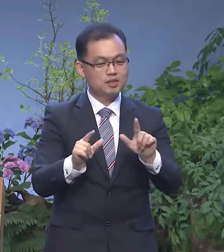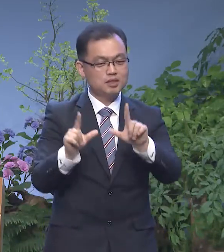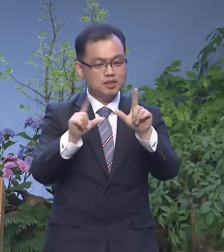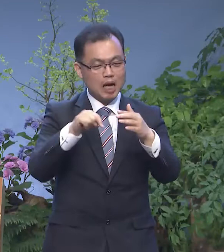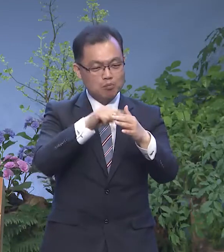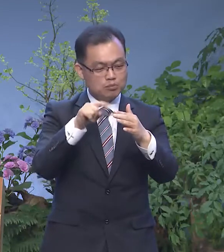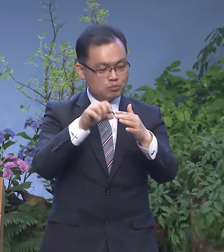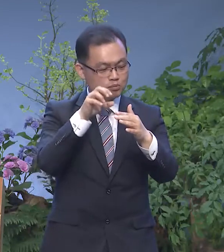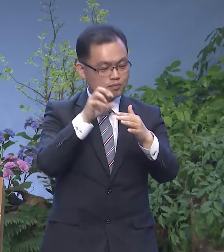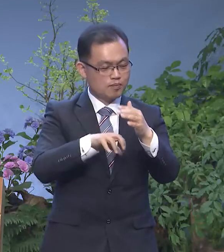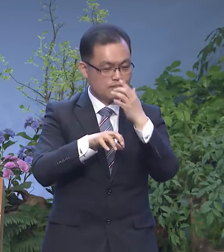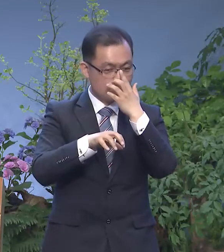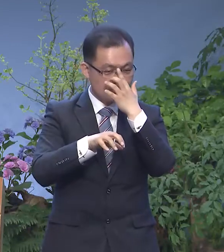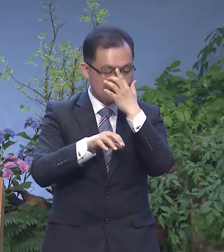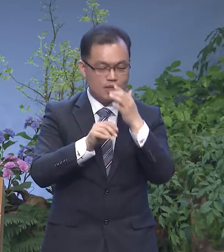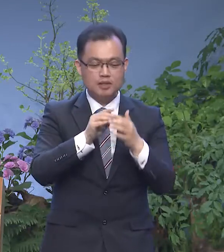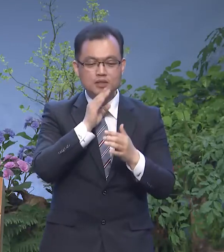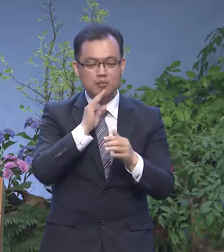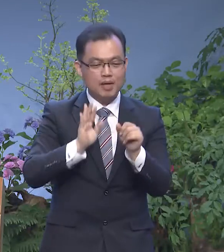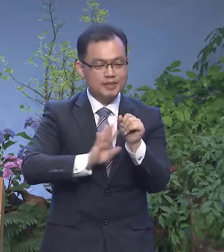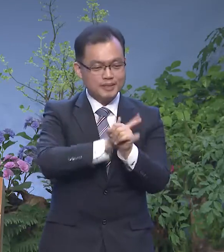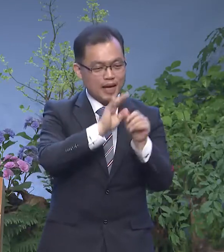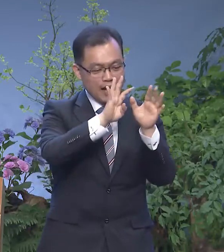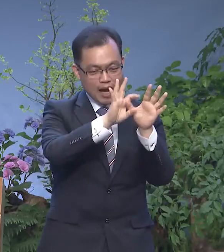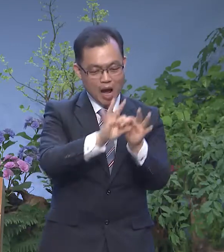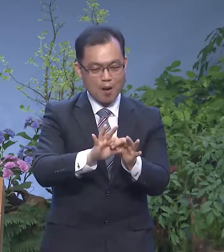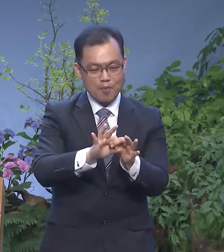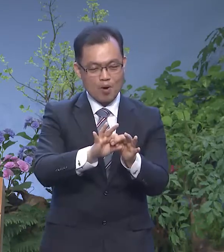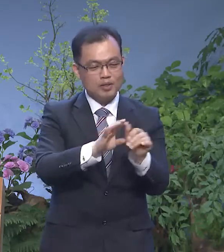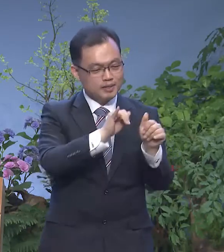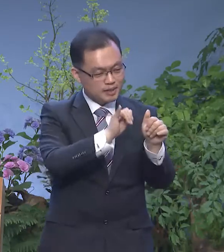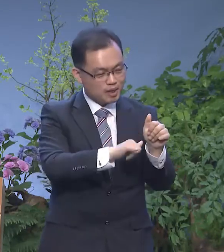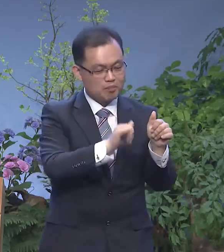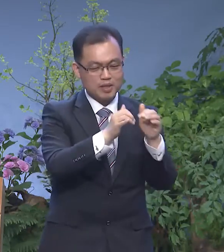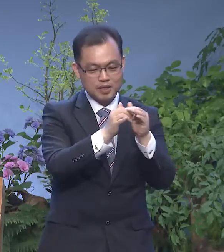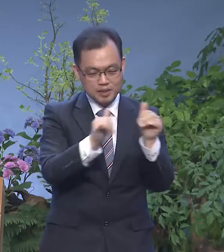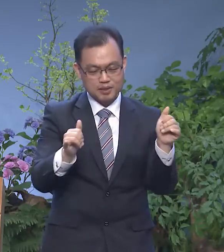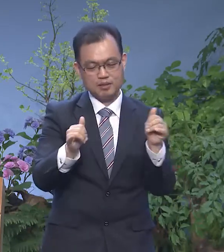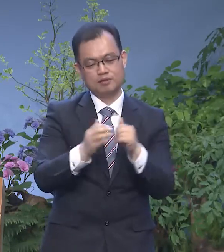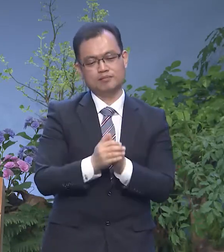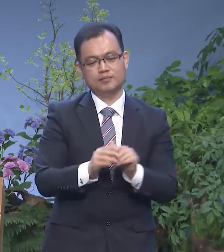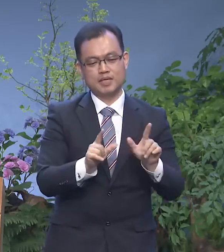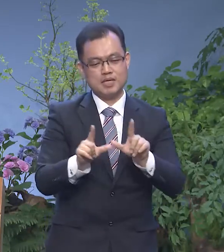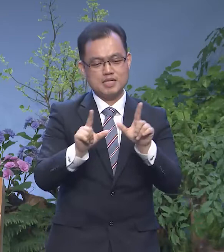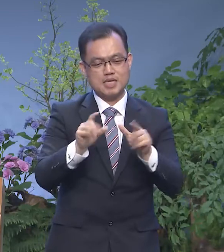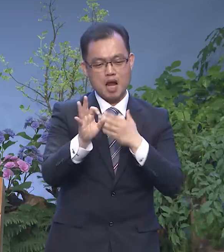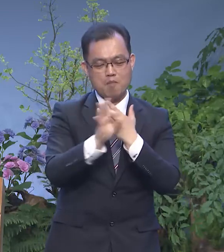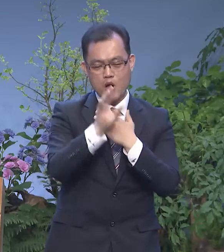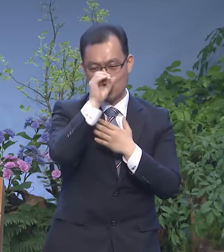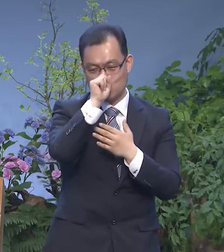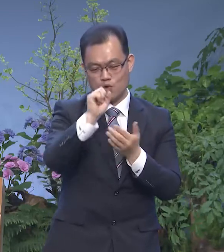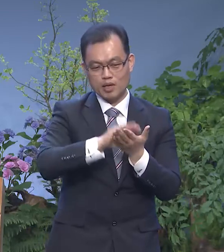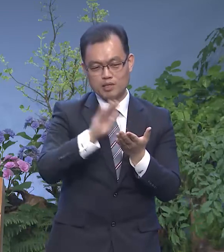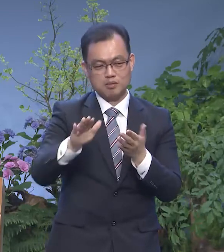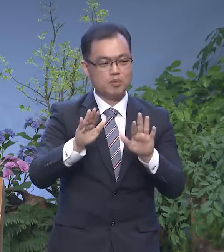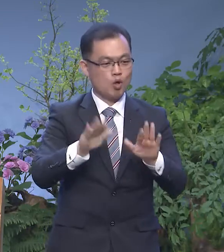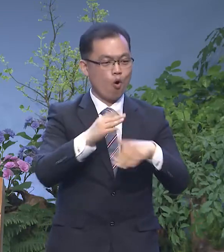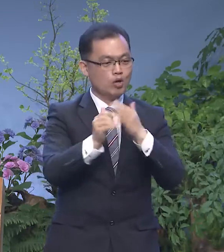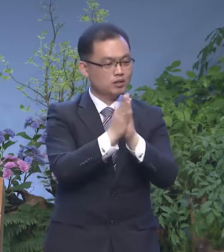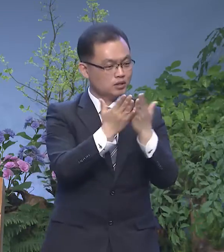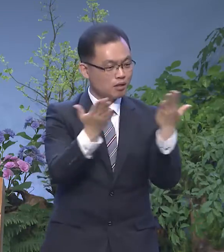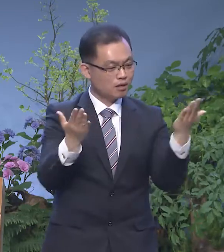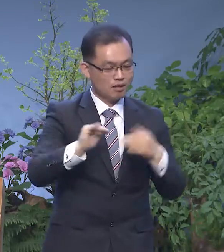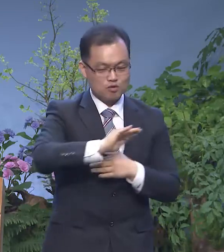속에서 정말 사랑하며 승기는 자로 살아갈 수 있으면 좋겠습니다 오늘 성경은